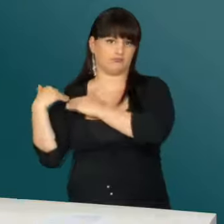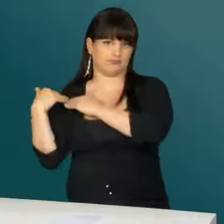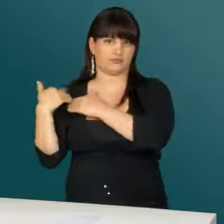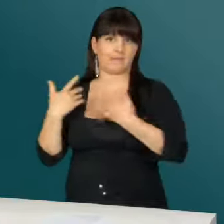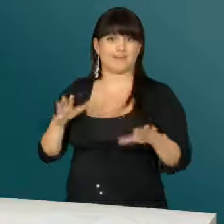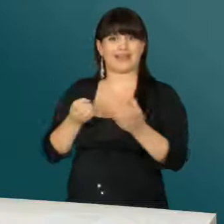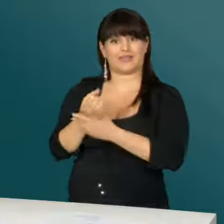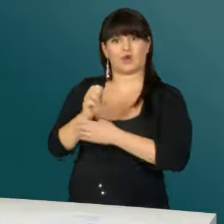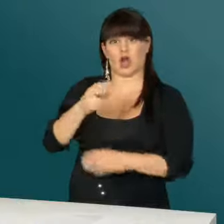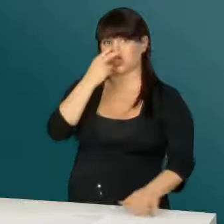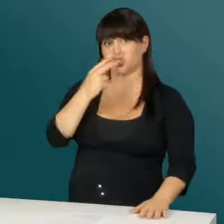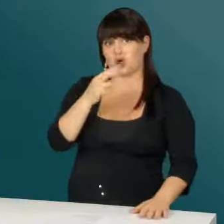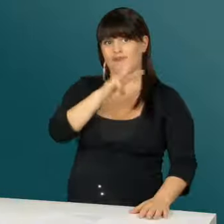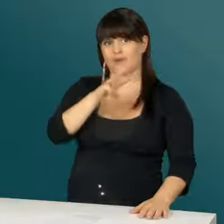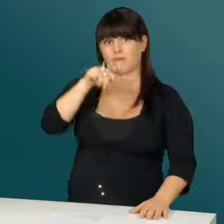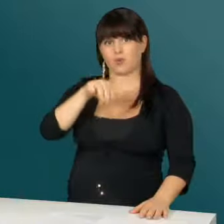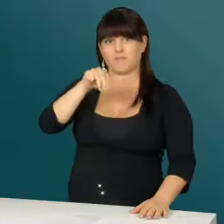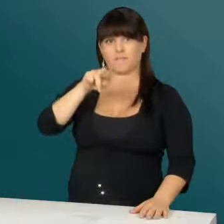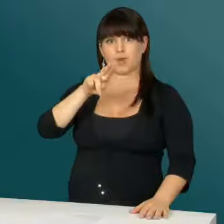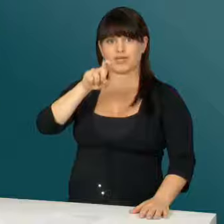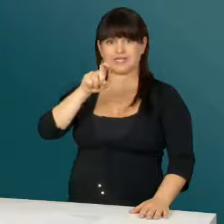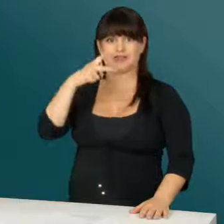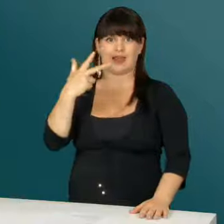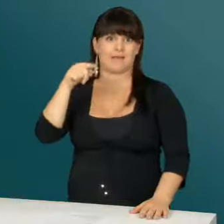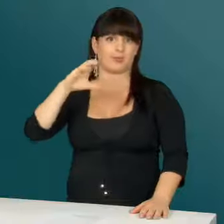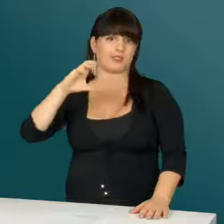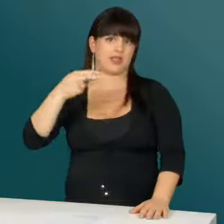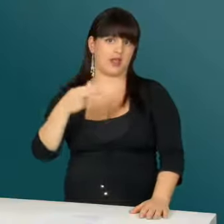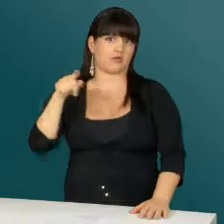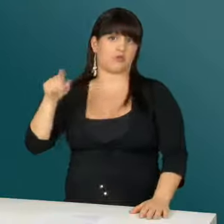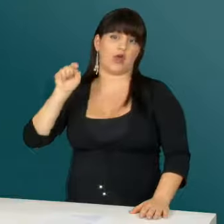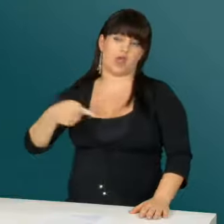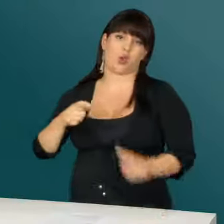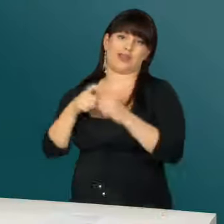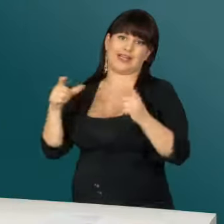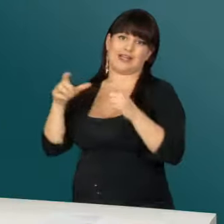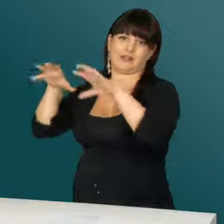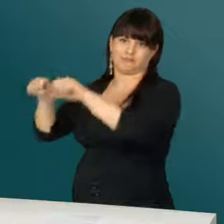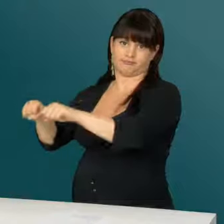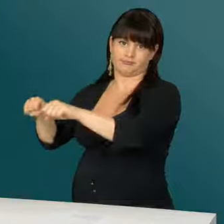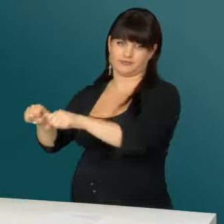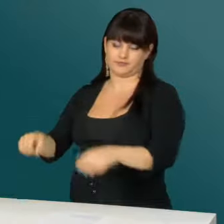Weitere Informationen und Ticketreservationen auf www.mux3.ch